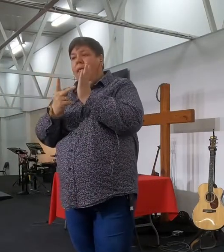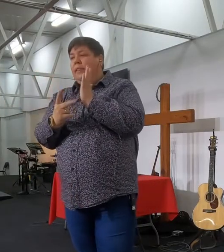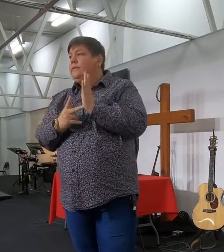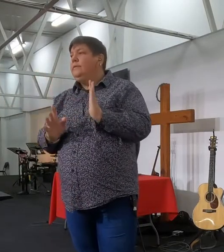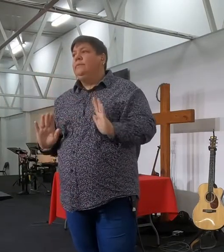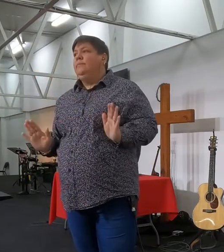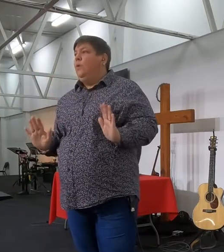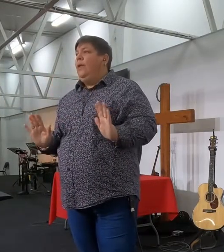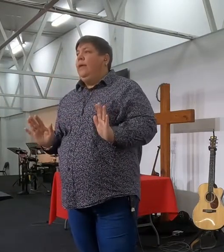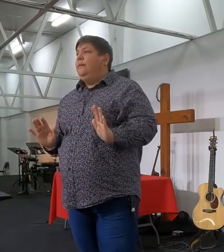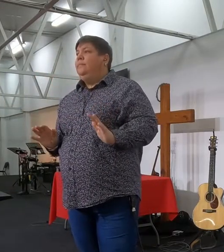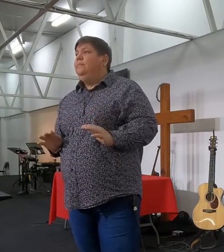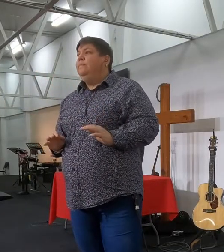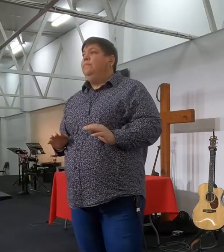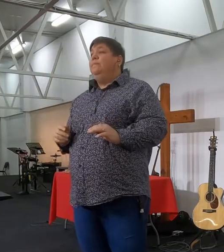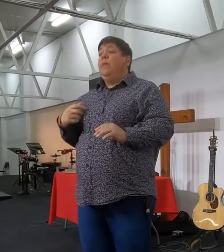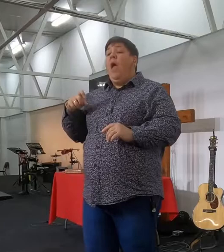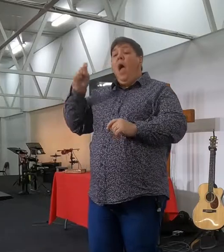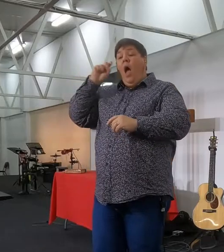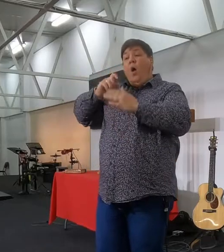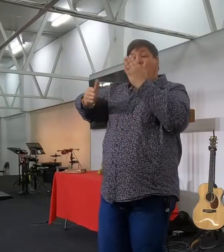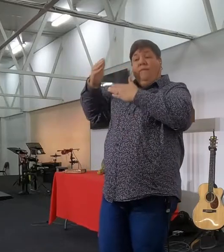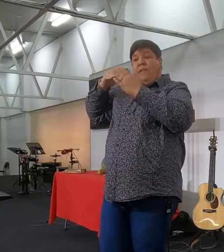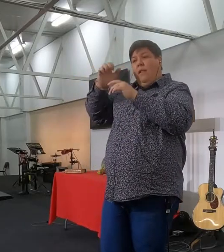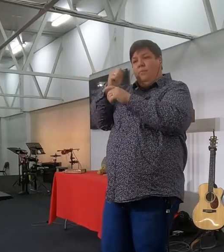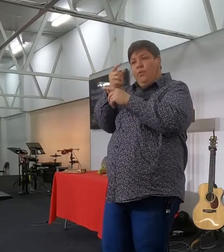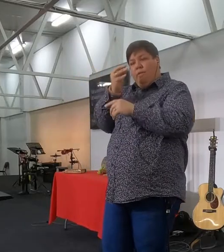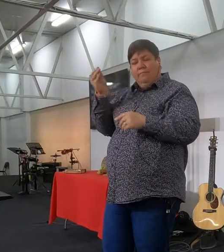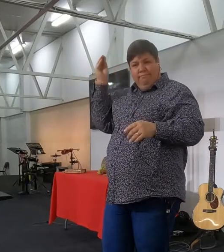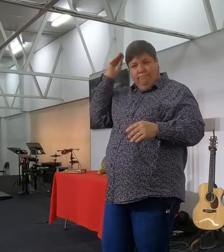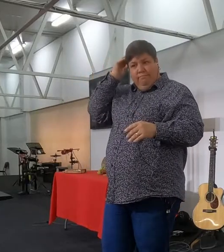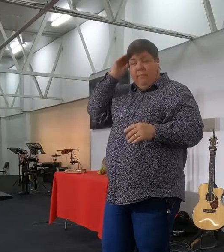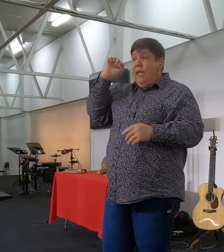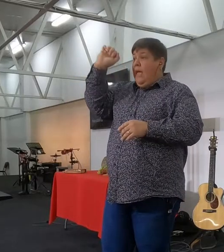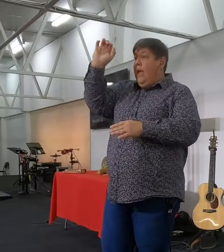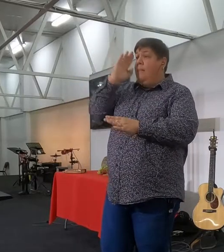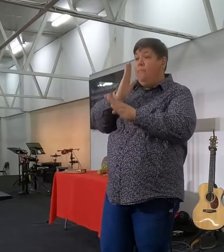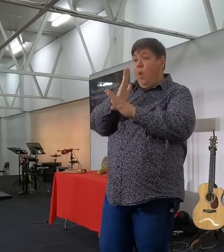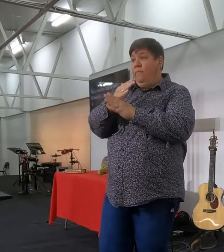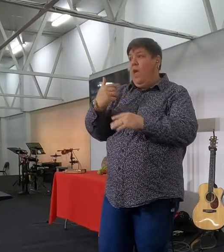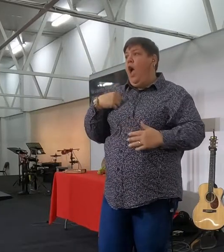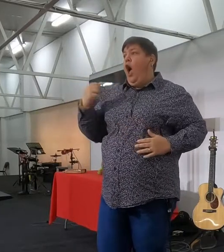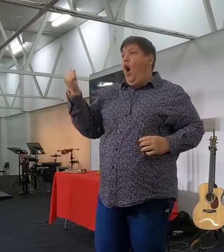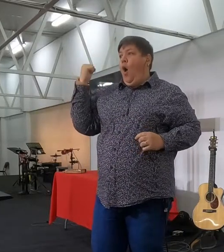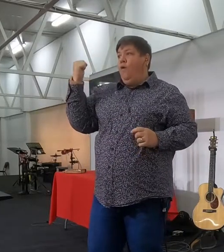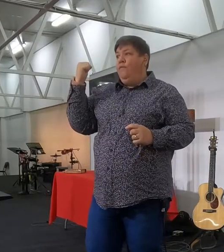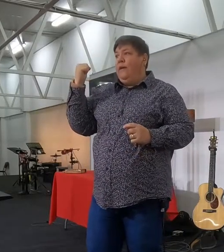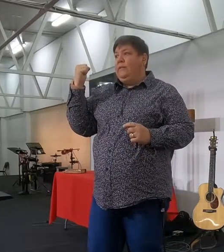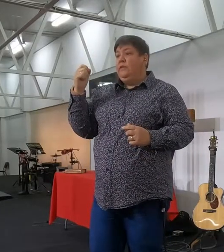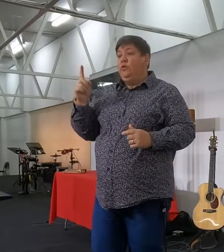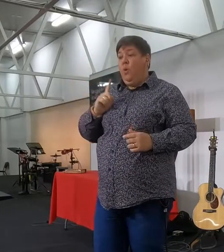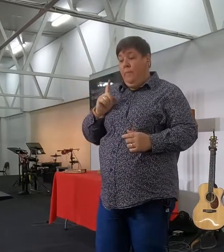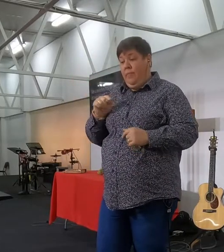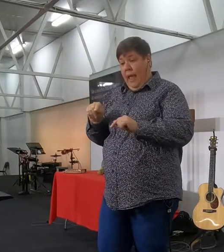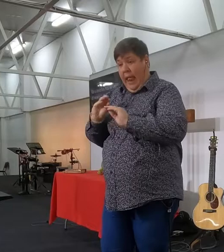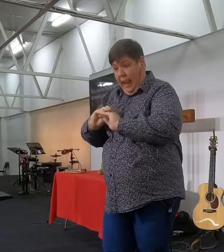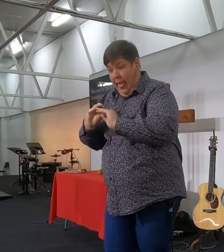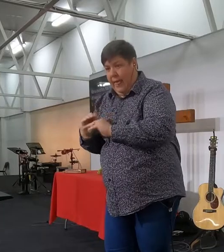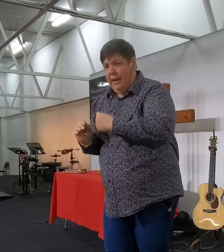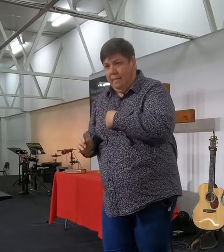hier is die nieuwe vertaling, maar ons gaan die oude vertaling memoriseer, aan die beloftes hou ek vast, dit weerhou my, van